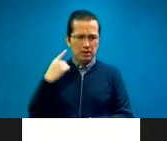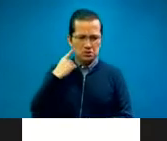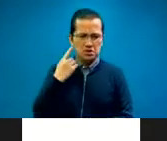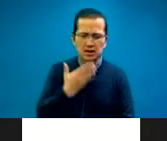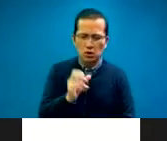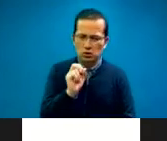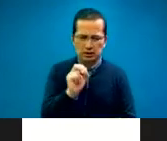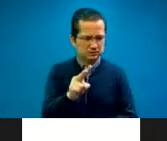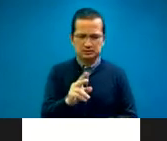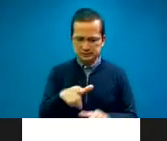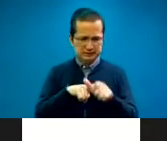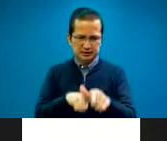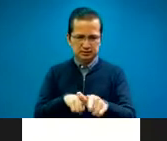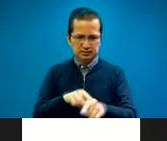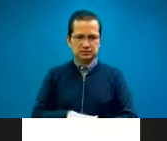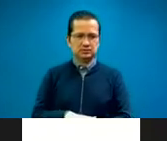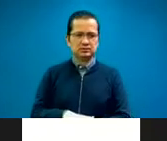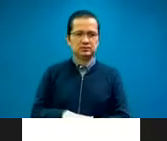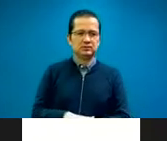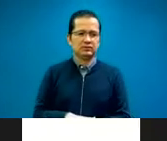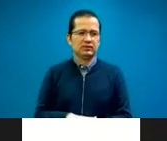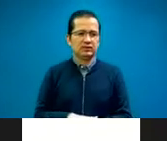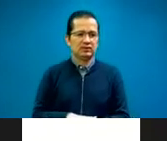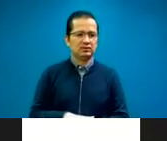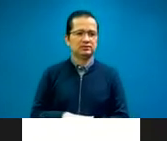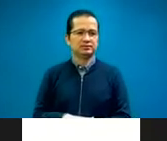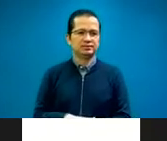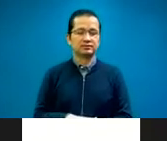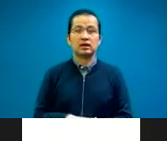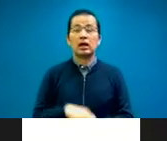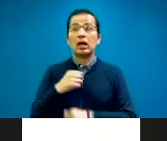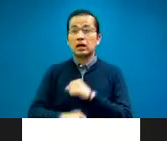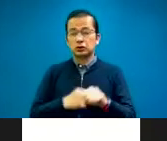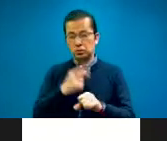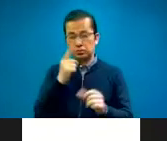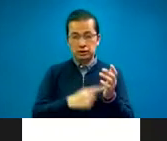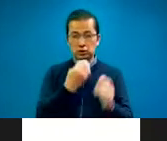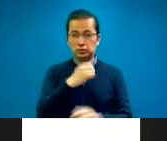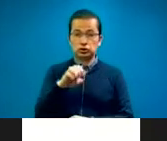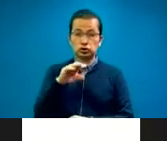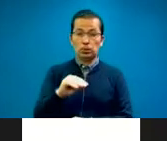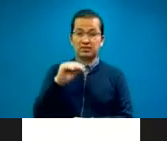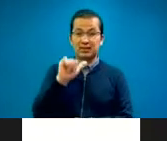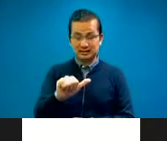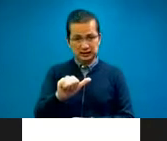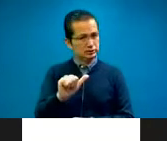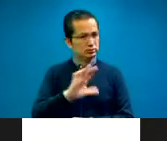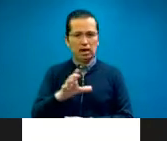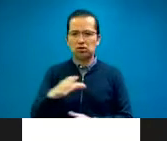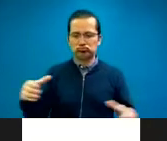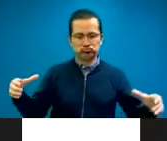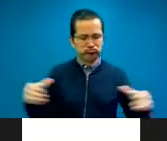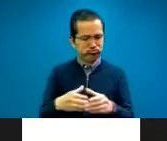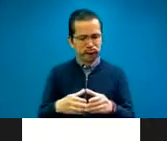continuamos. Este grupo de personas en 1996 constituyen formalmente lo que es hoy Chía.